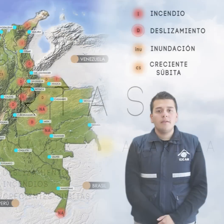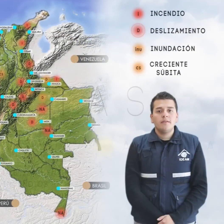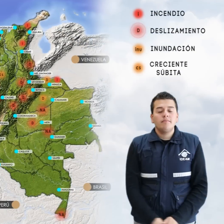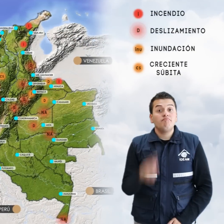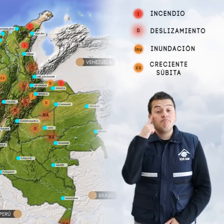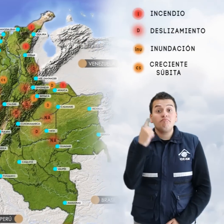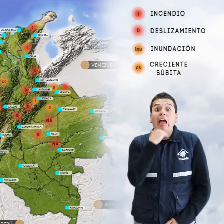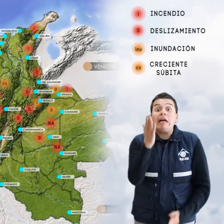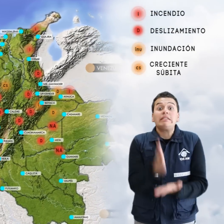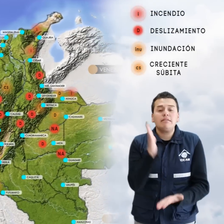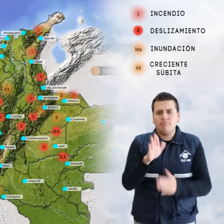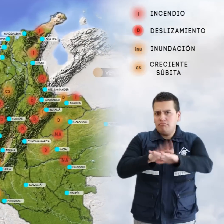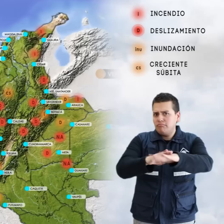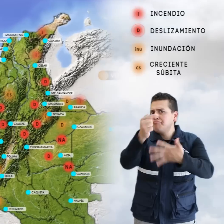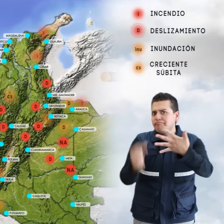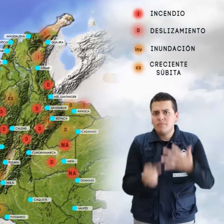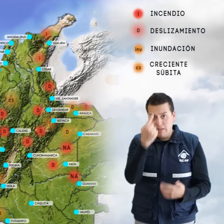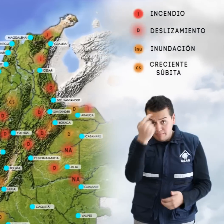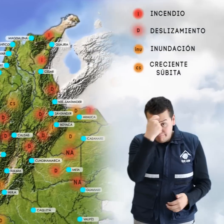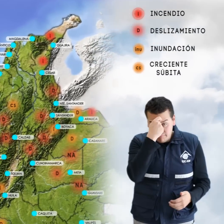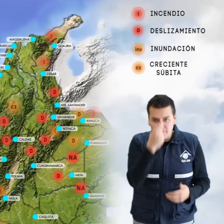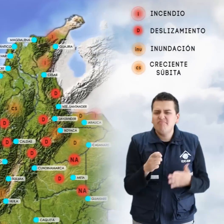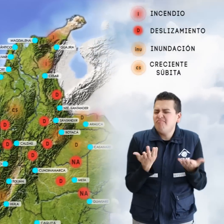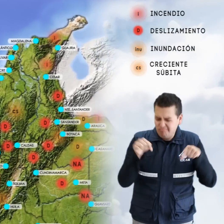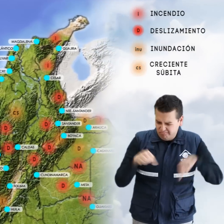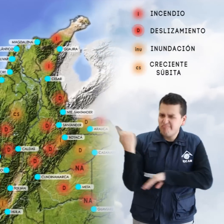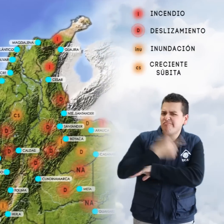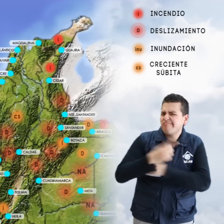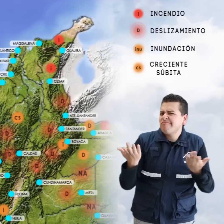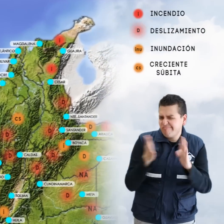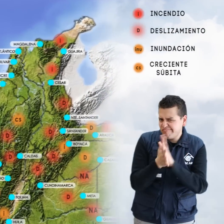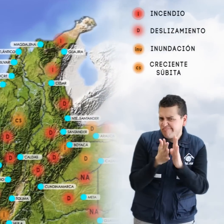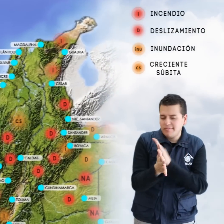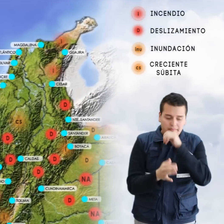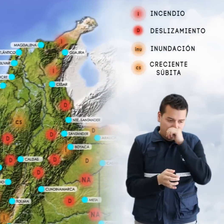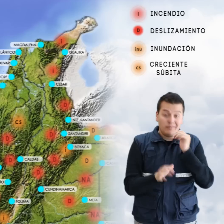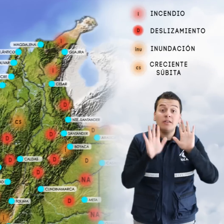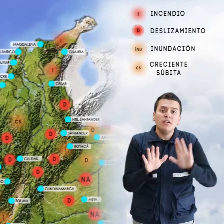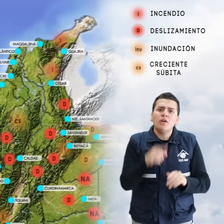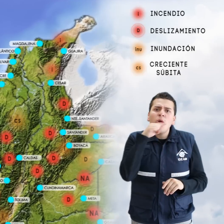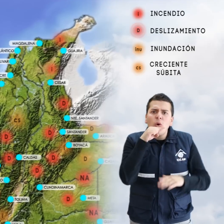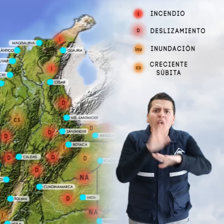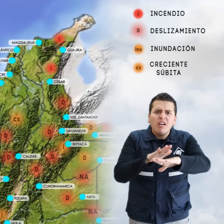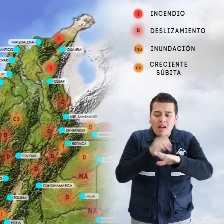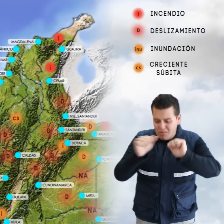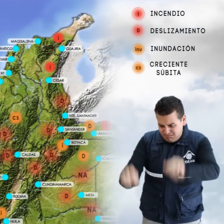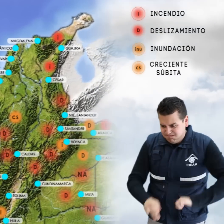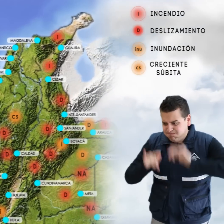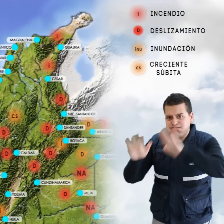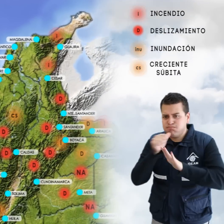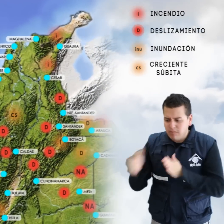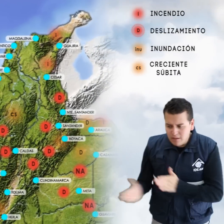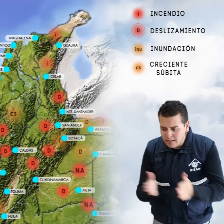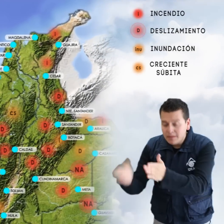Las alertas más importantes para tener en cuenta el día de hoy son las siguientes. Alerta roja por niveles altos en los ríos